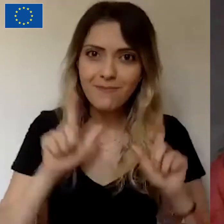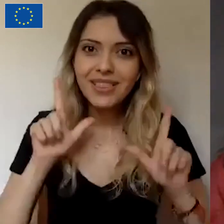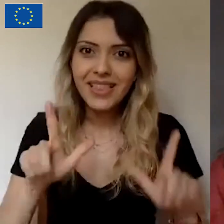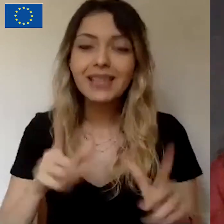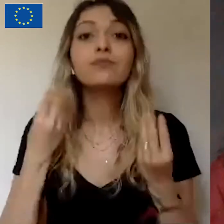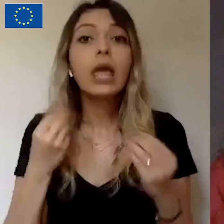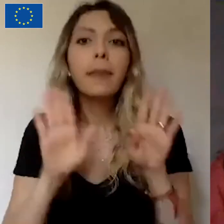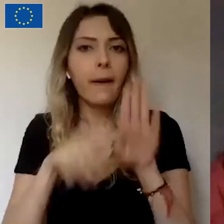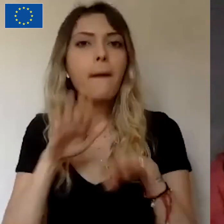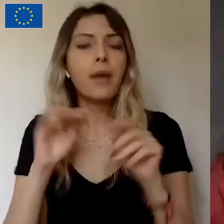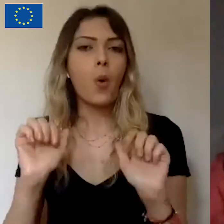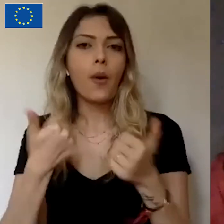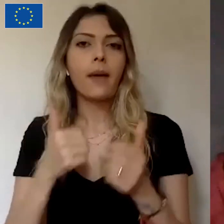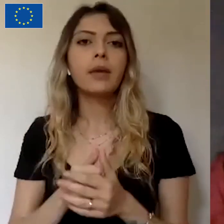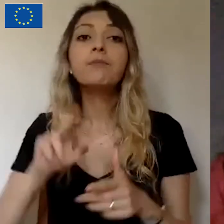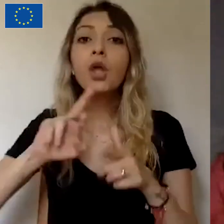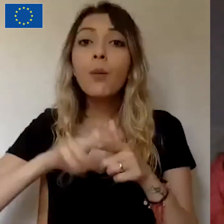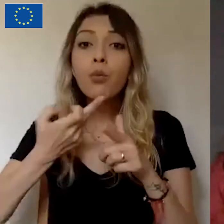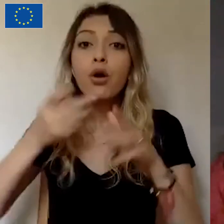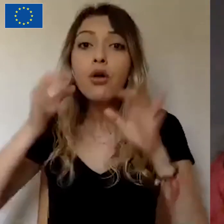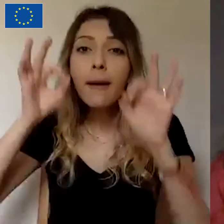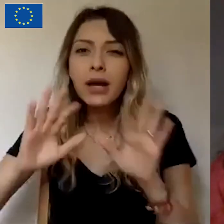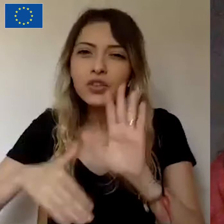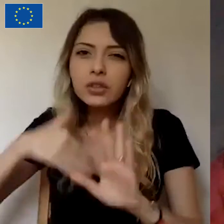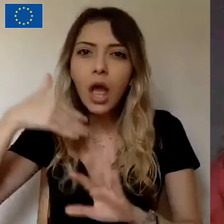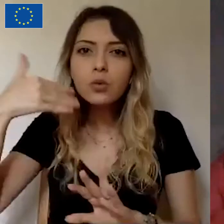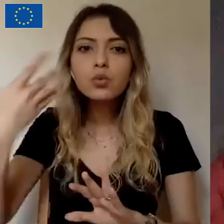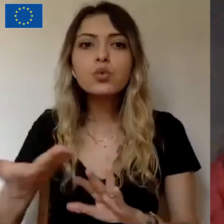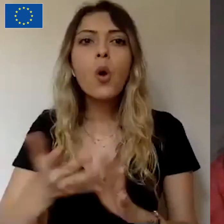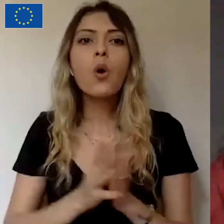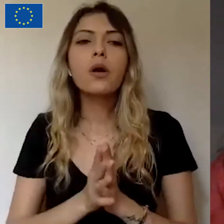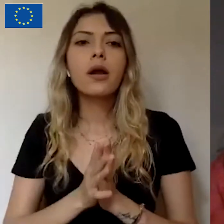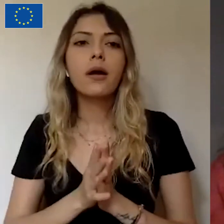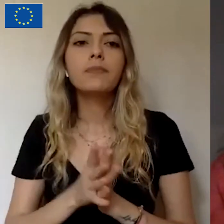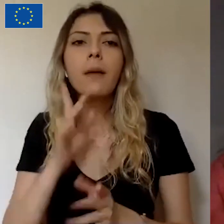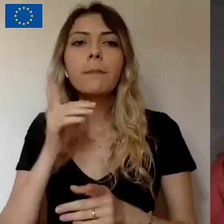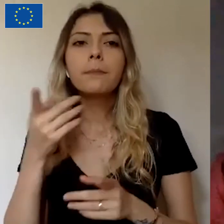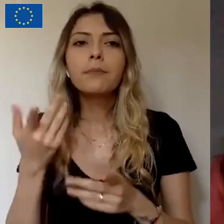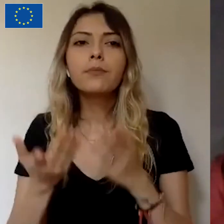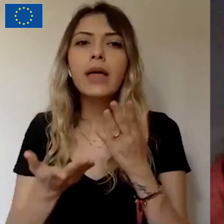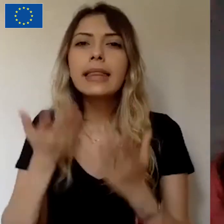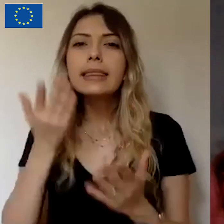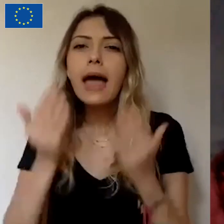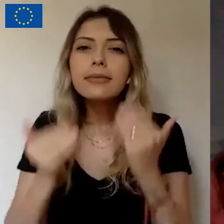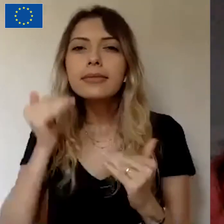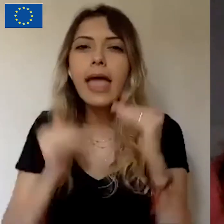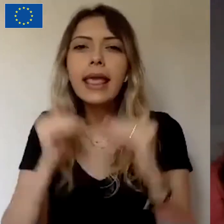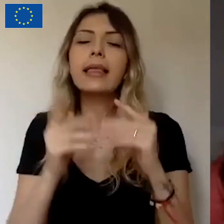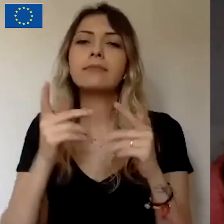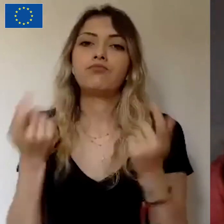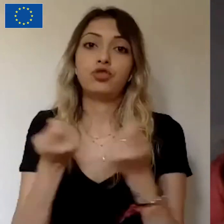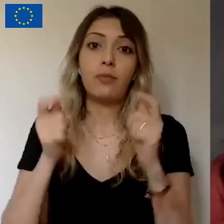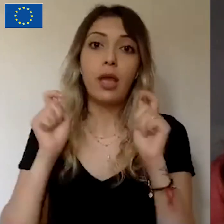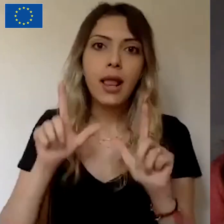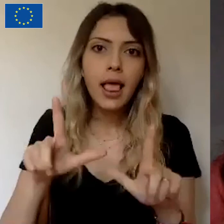Bu var. Bir de proje yayını aldıktan sonra optimizasyonu yönelik de çalışmalar yapmak gerekiyor tabii. Şeye bakmak lazım biraz, trafiğin hangi